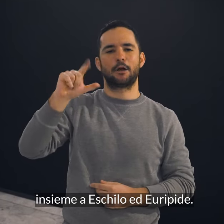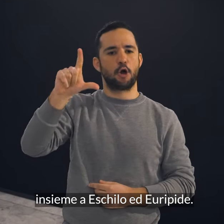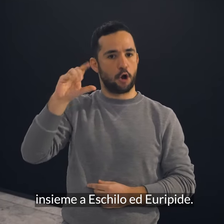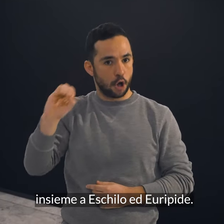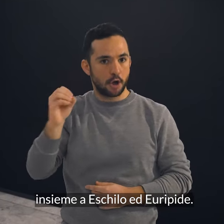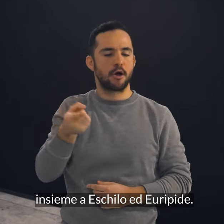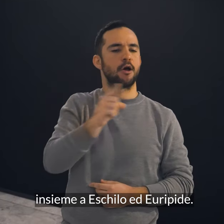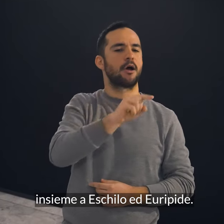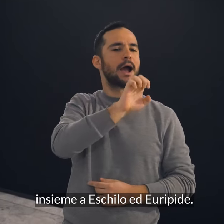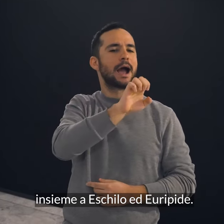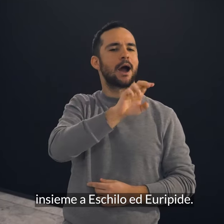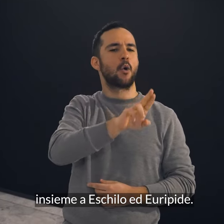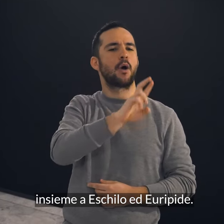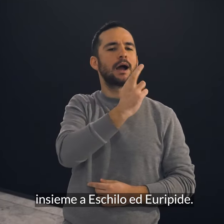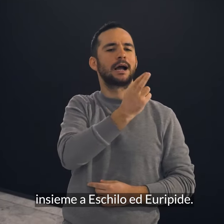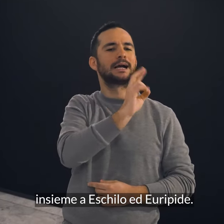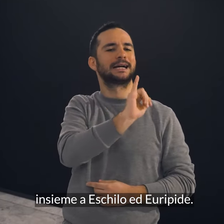Eschilo ed Euripide